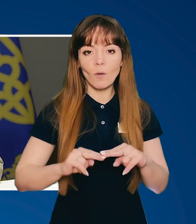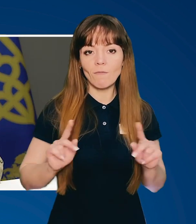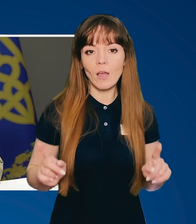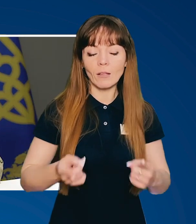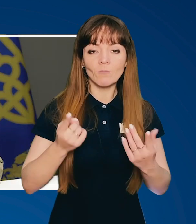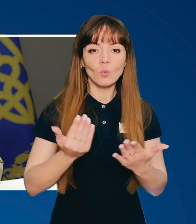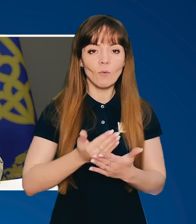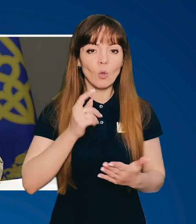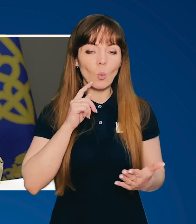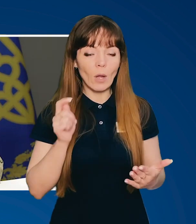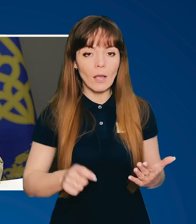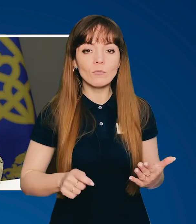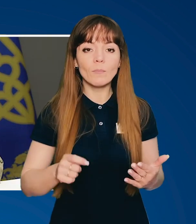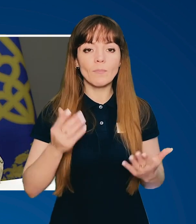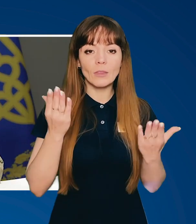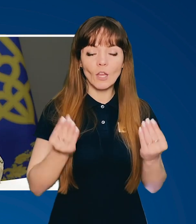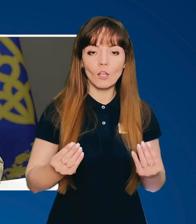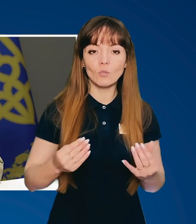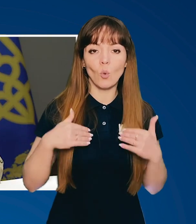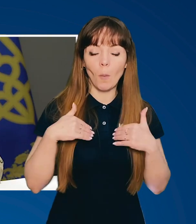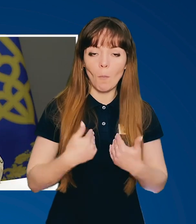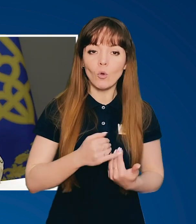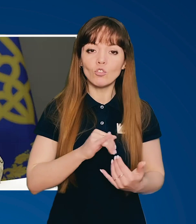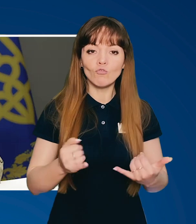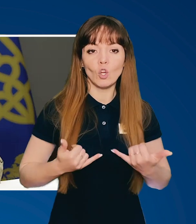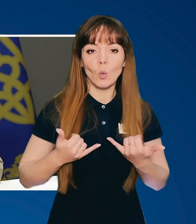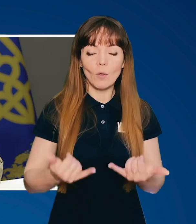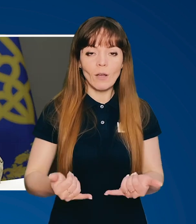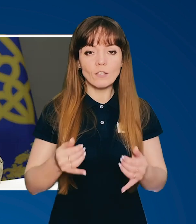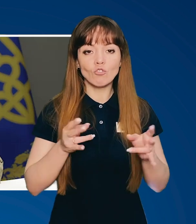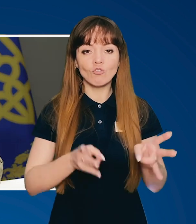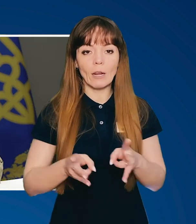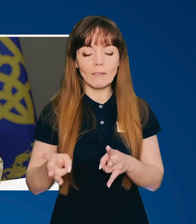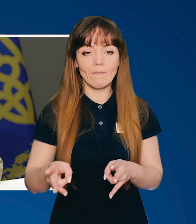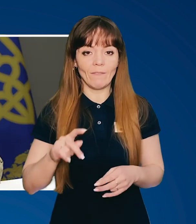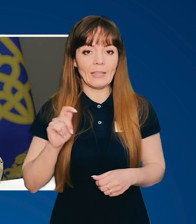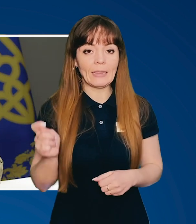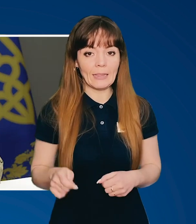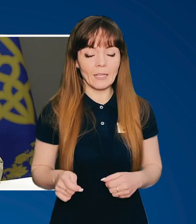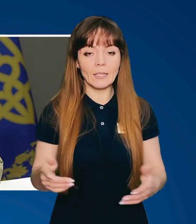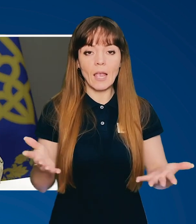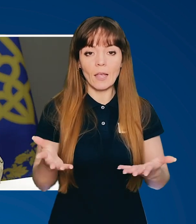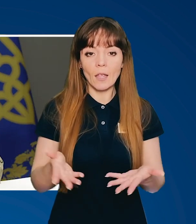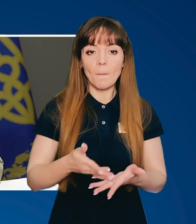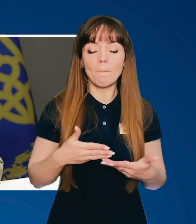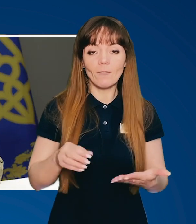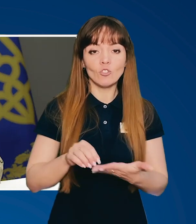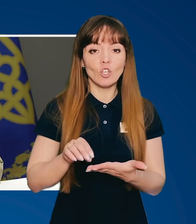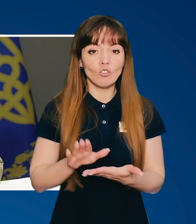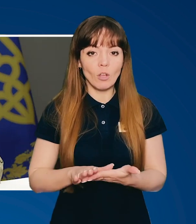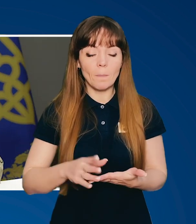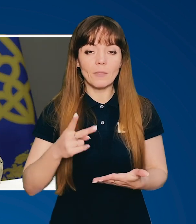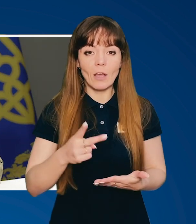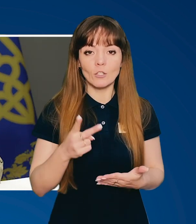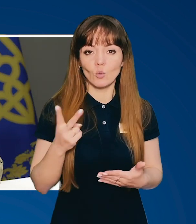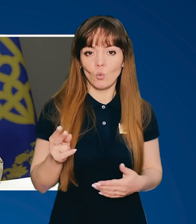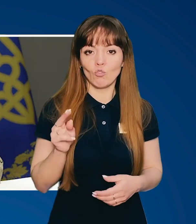нову Україну. День скорботи і вшанування пам'яті жертв війни, який ми відзначаємо 22